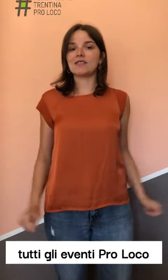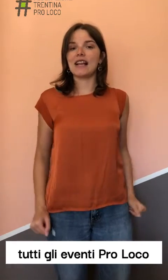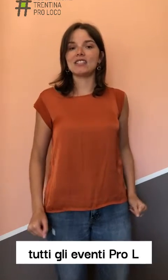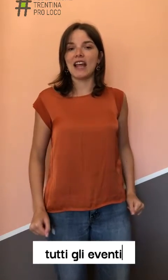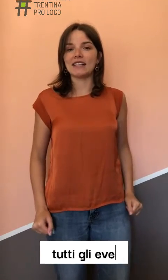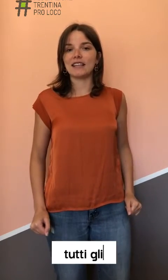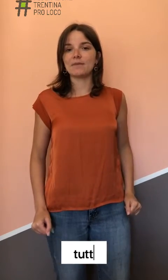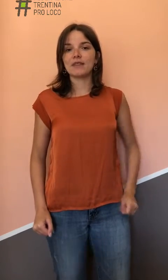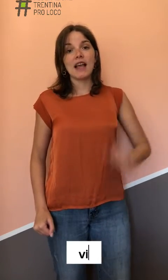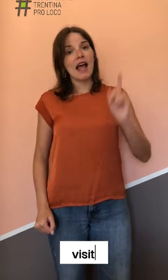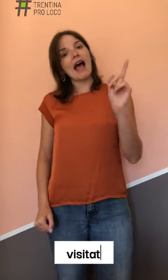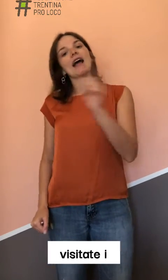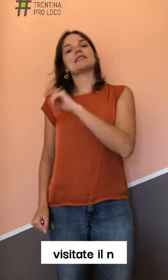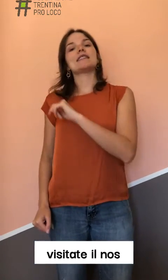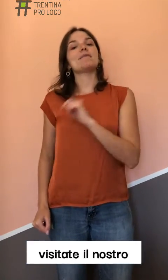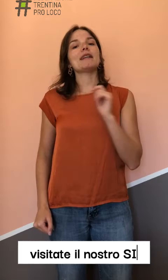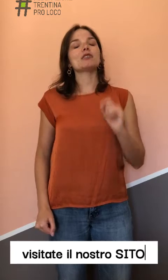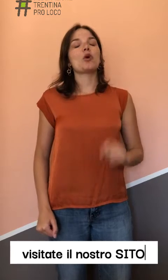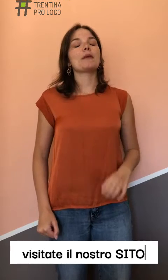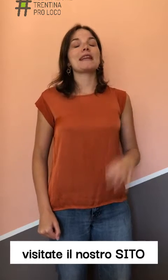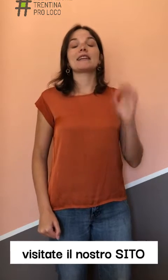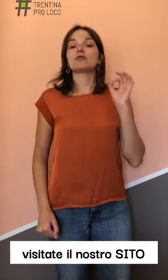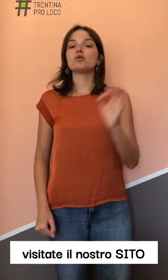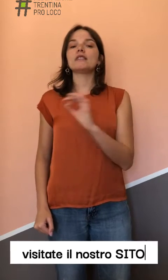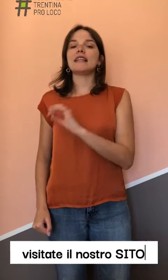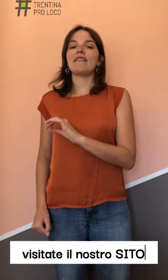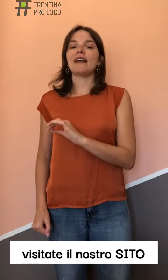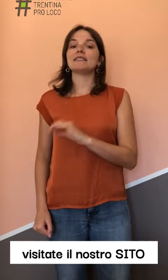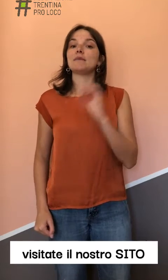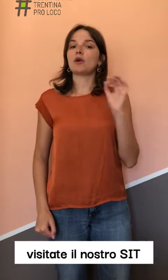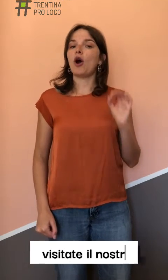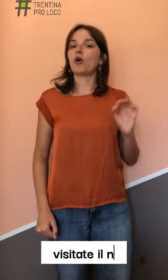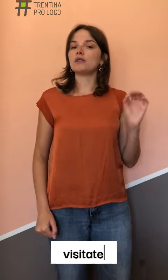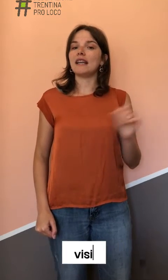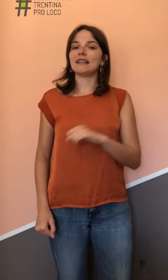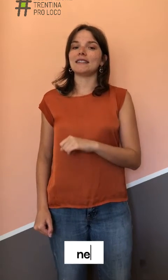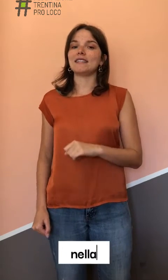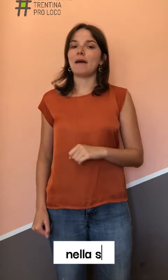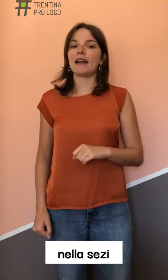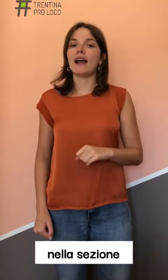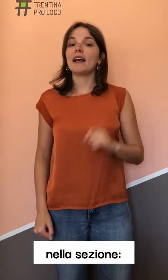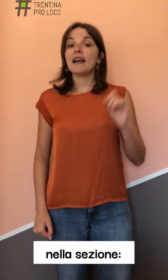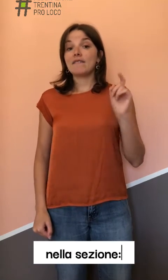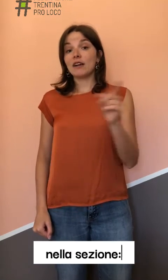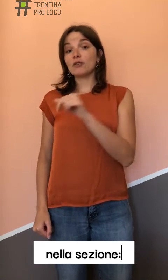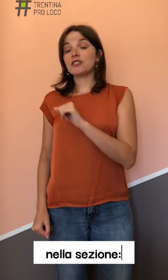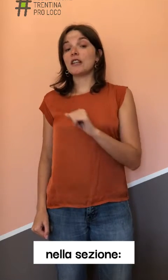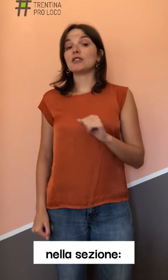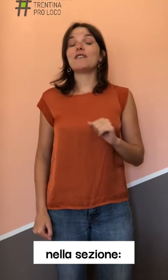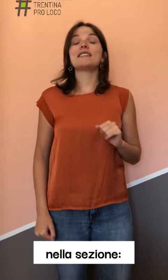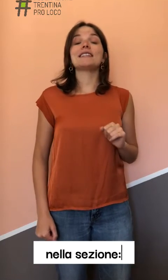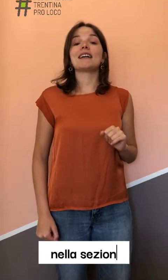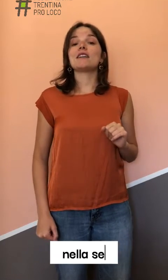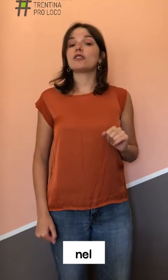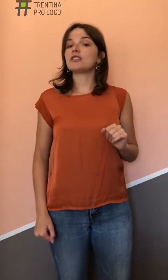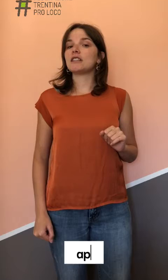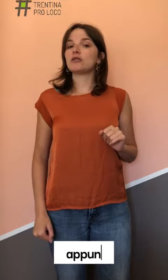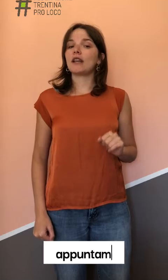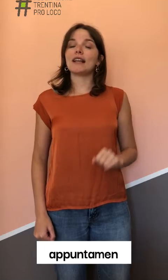della scelta. Anzi, per scoprire tutti gli eventi Proloco della settimana, vi consiglio di visitare il nostro sito, nella